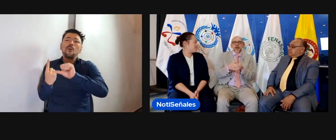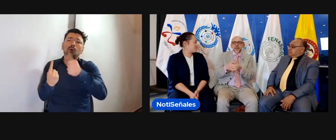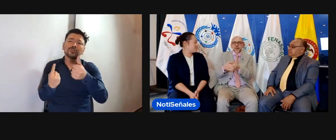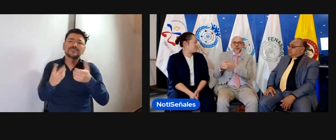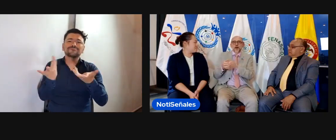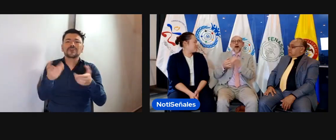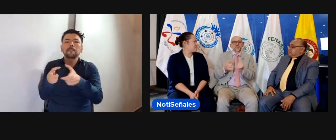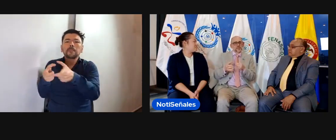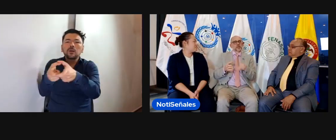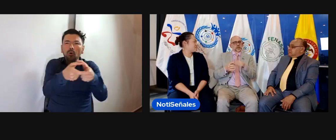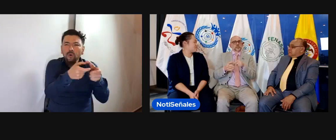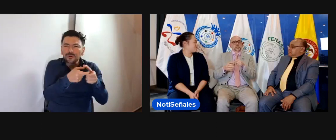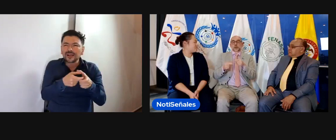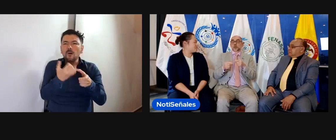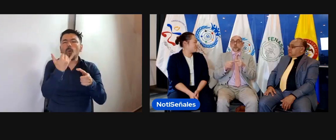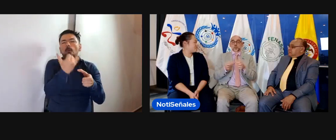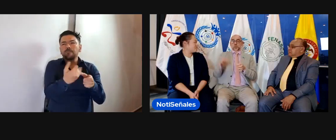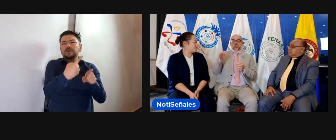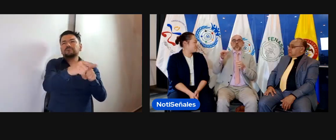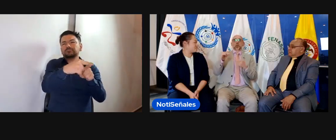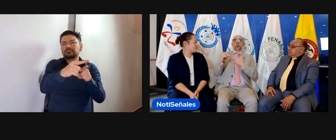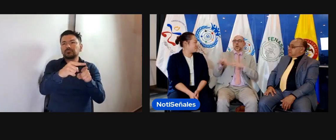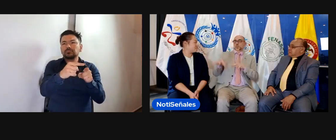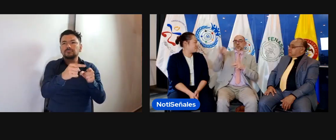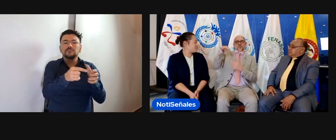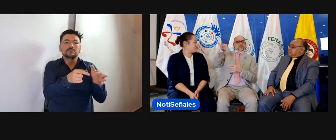buscamos ese mismo fin en un movimiento asociativo.